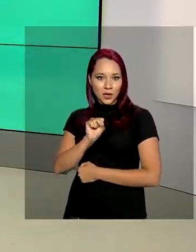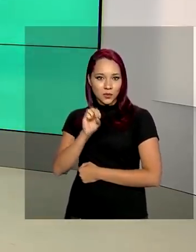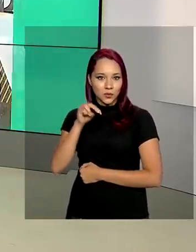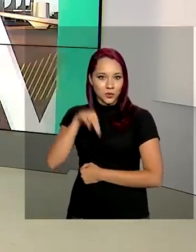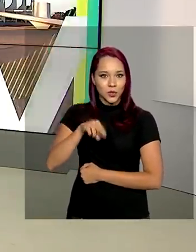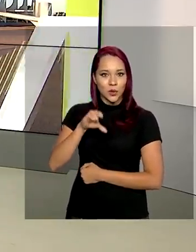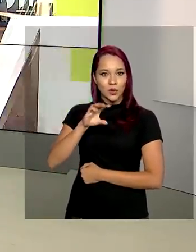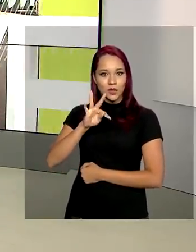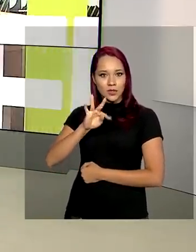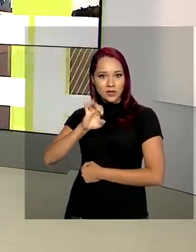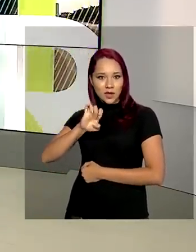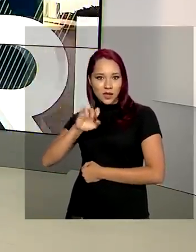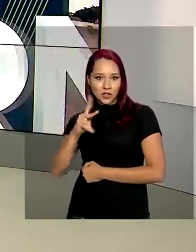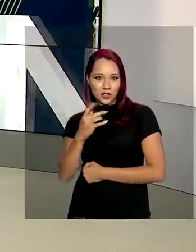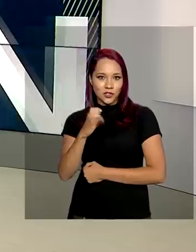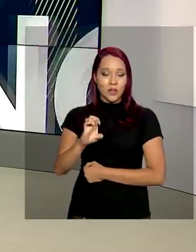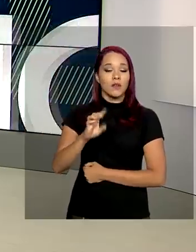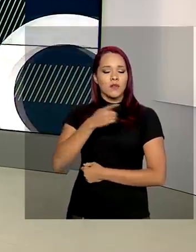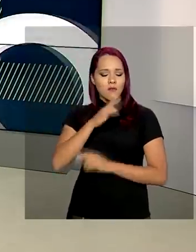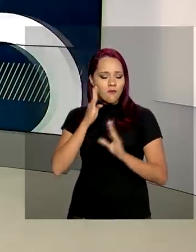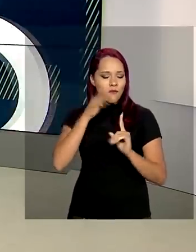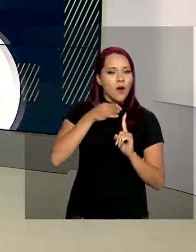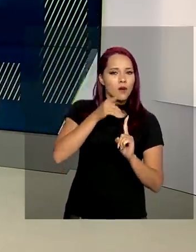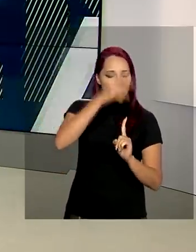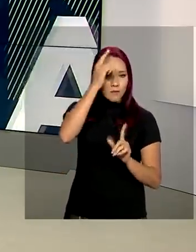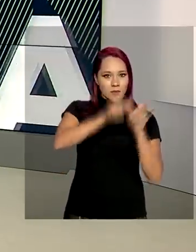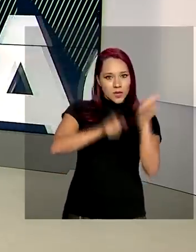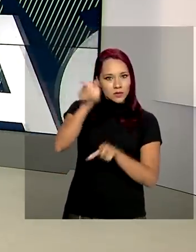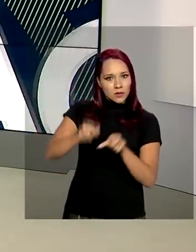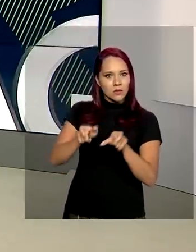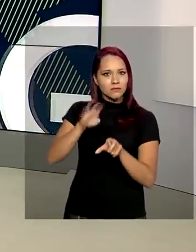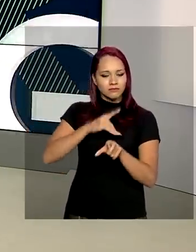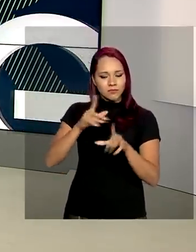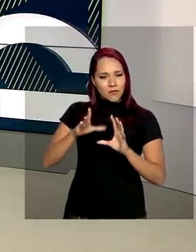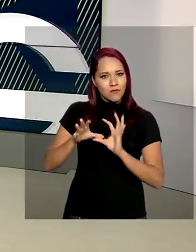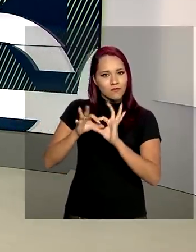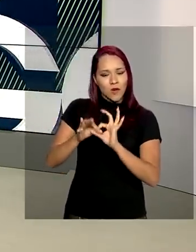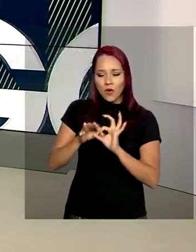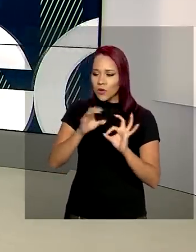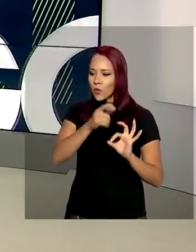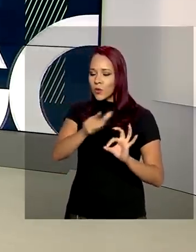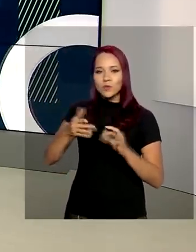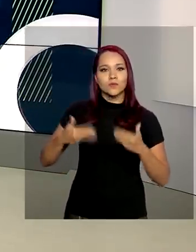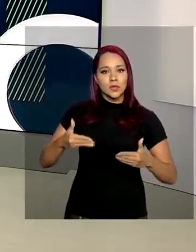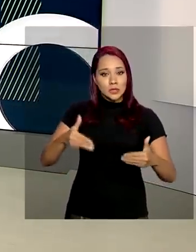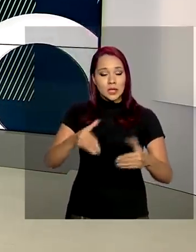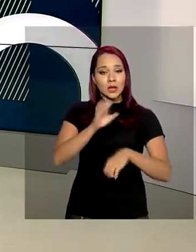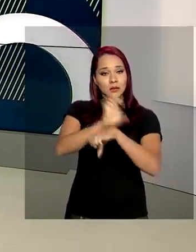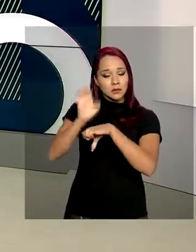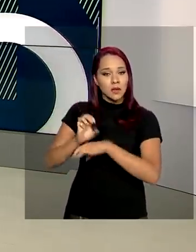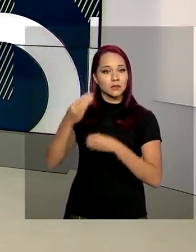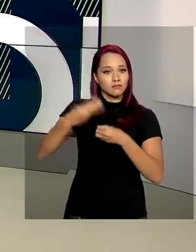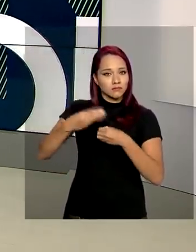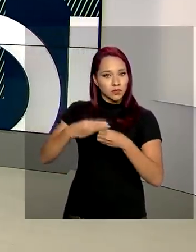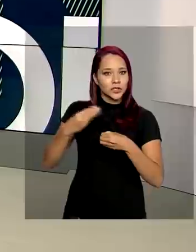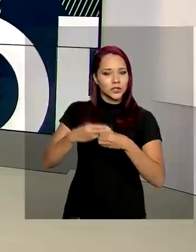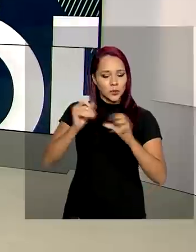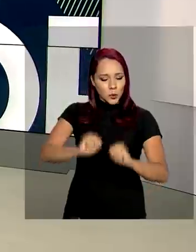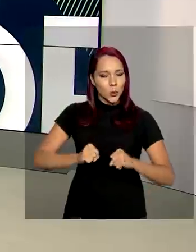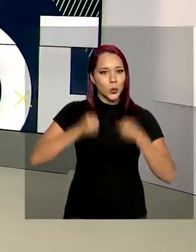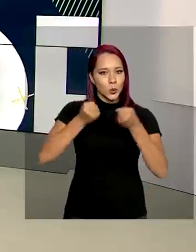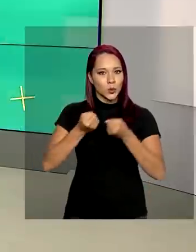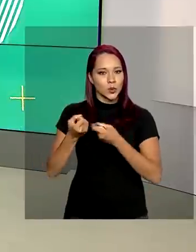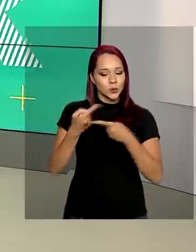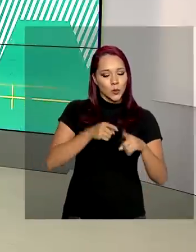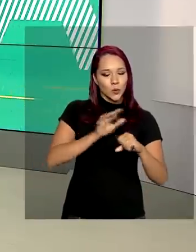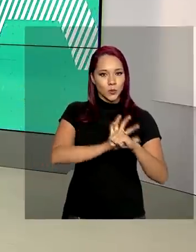disse que o foco é nas pessoas e que vai reforçar a integração com os outros ministérios, estados e municípios na luta contra